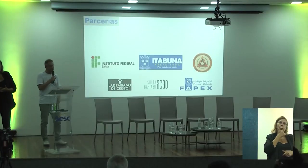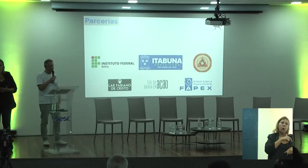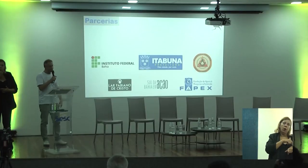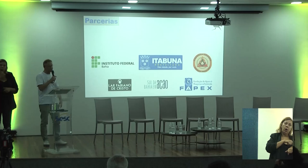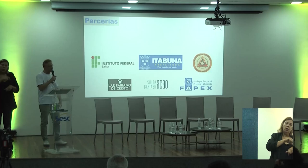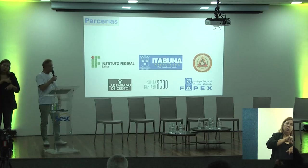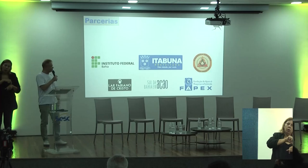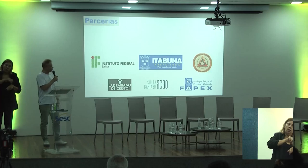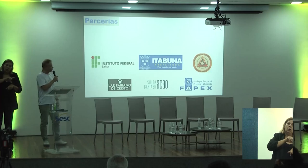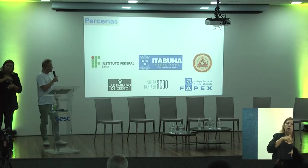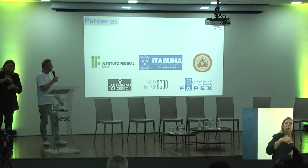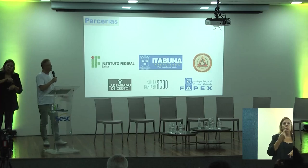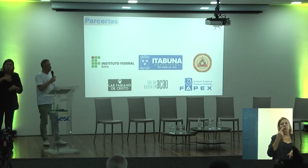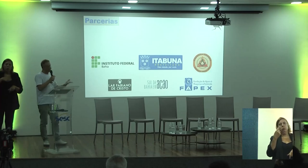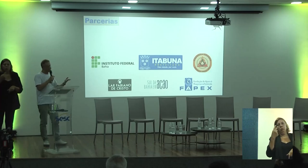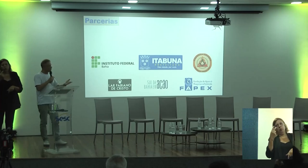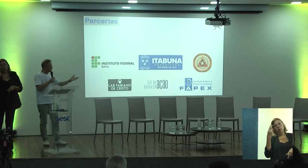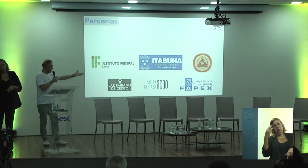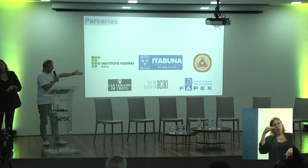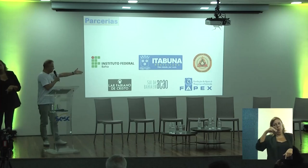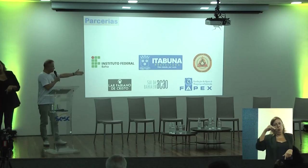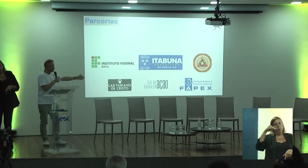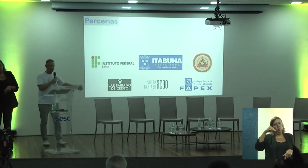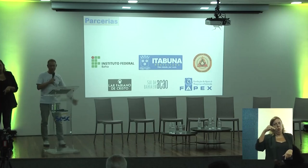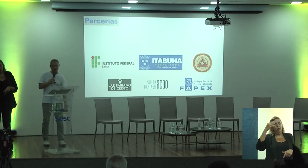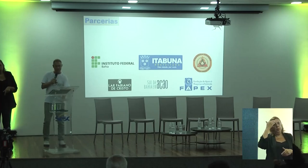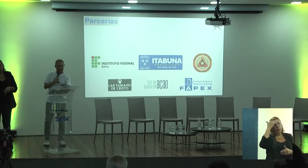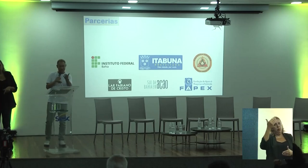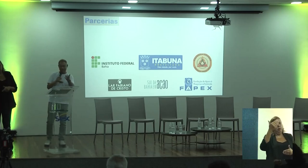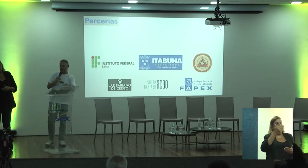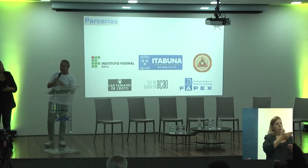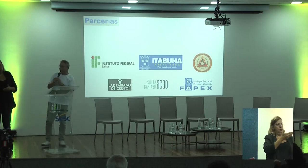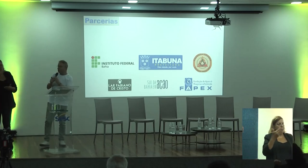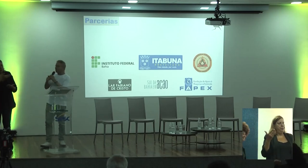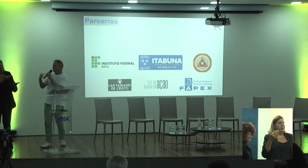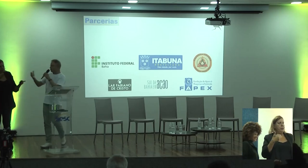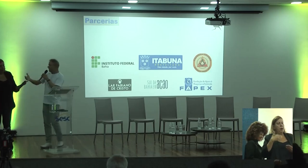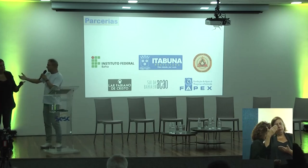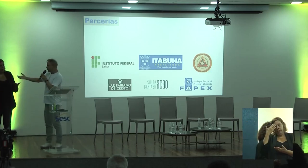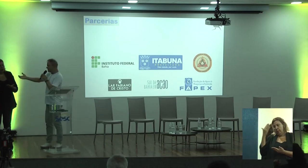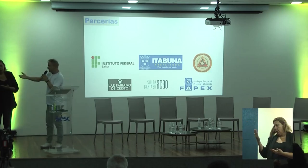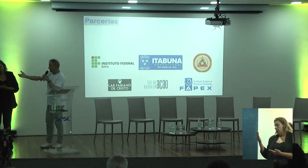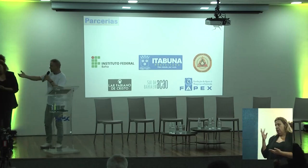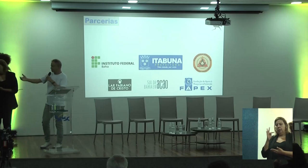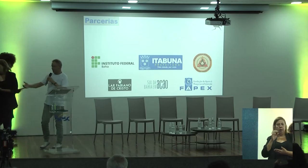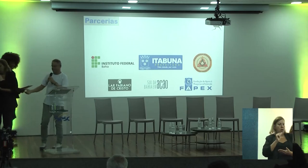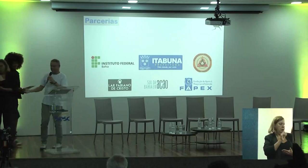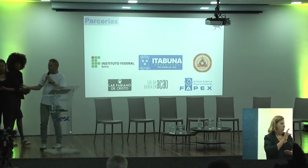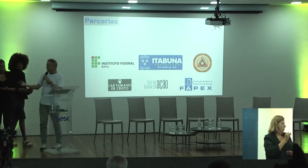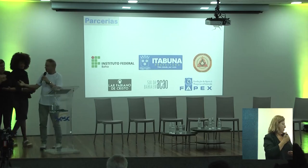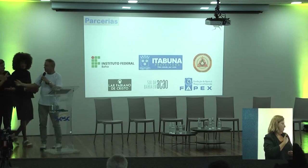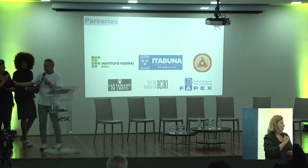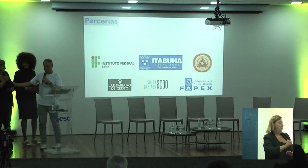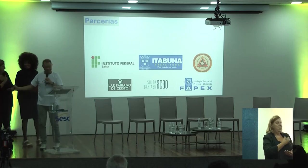desculpa que eu passei uns dois ou três minutos, obrigado, obrigado, Tati, muito obrigado a vocês pela tradução, film,